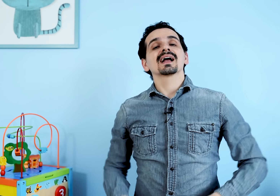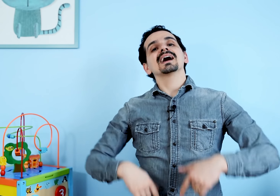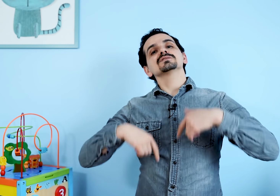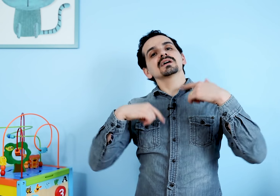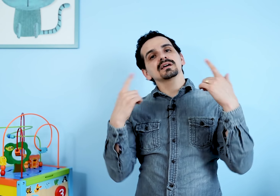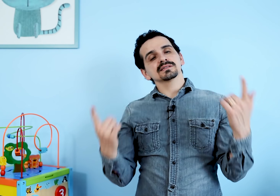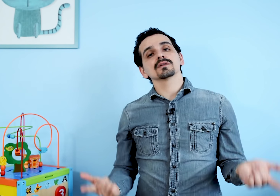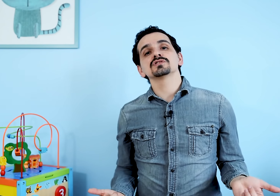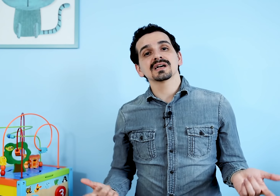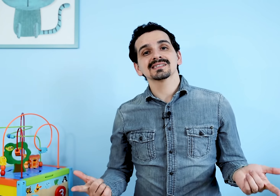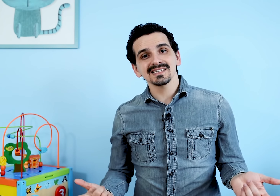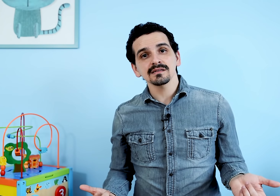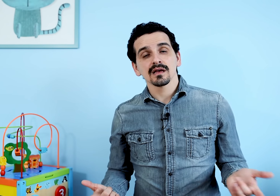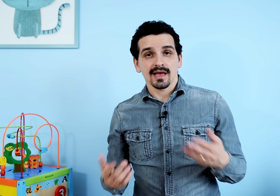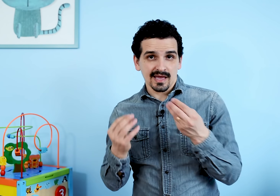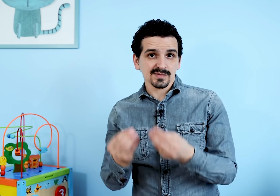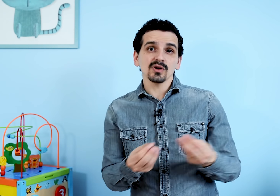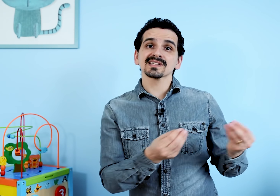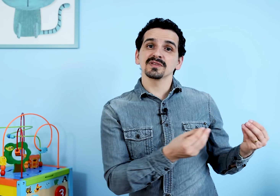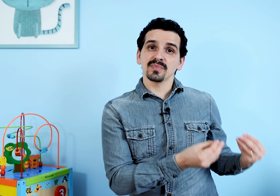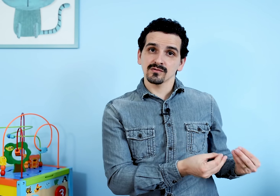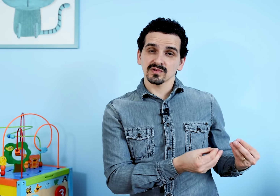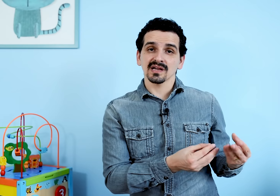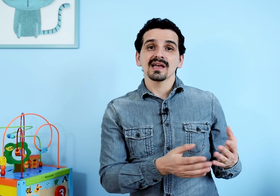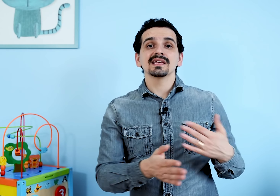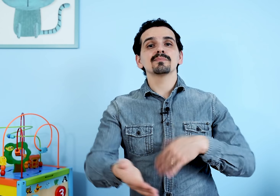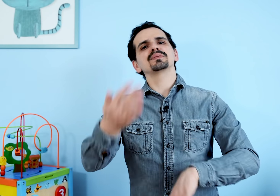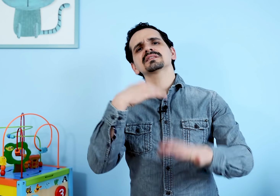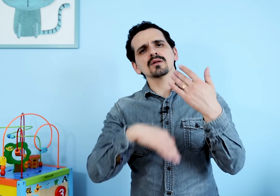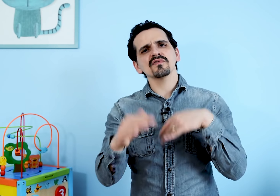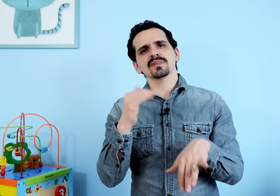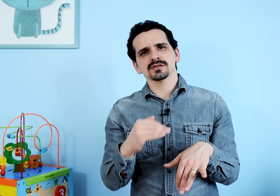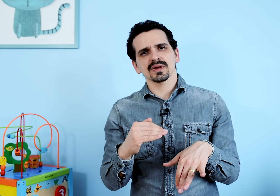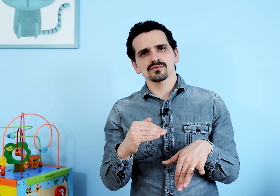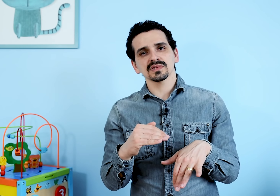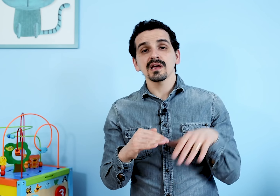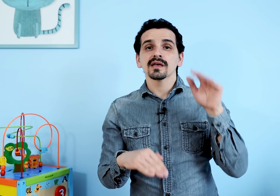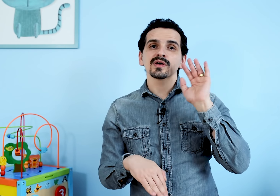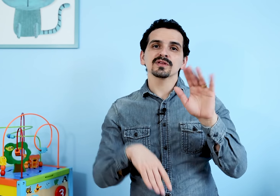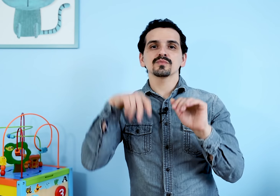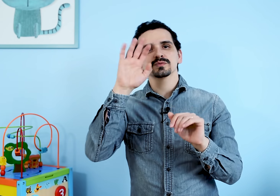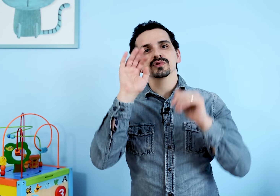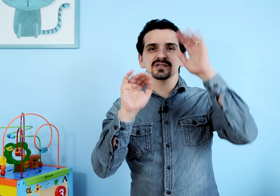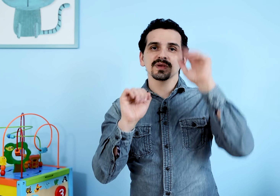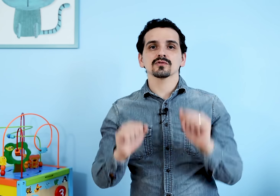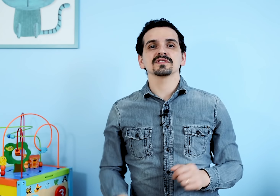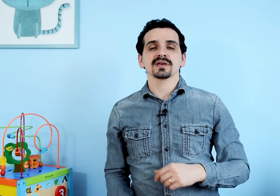Caso a criança não diga sim em resposta à minha pergunta, e repita novamente a pergunta, eu repito o mesmo procedimento novamente.